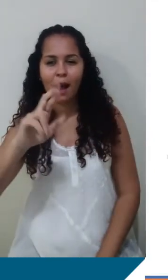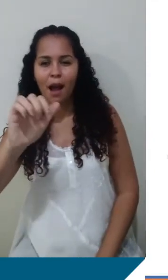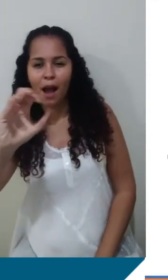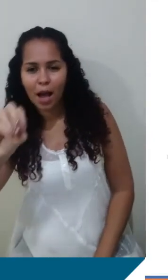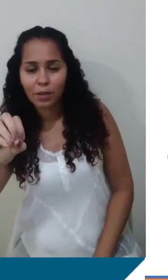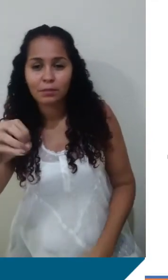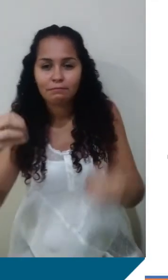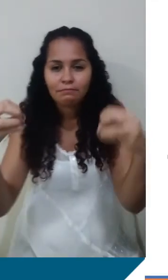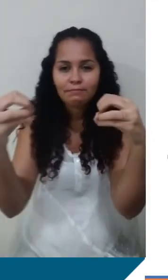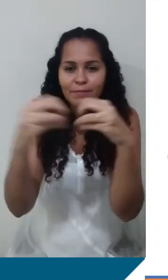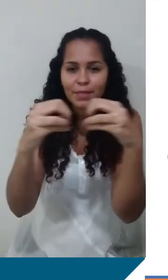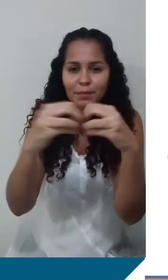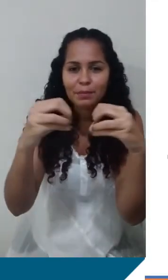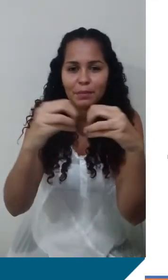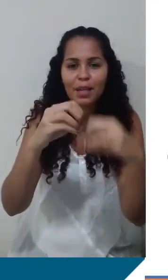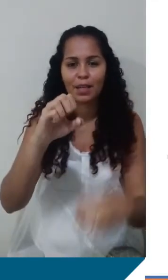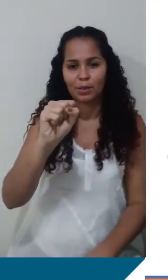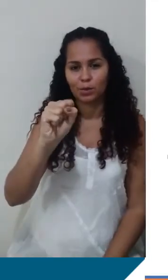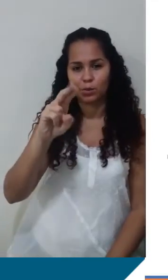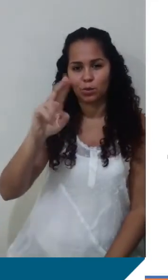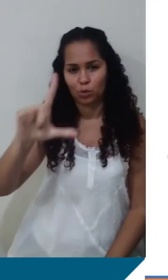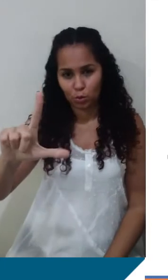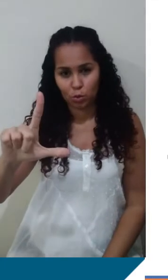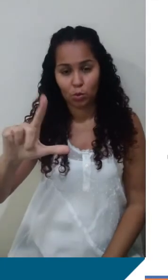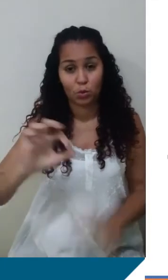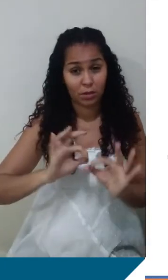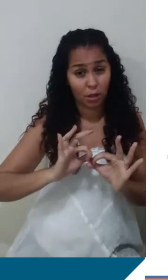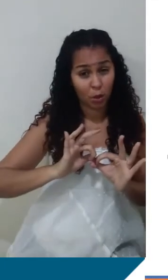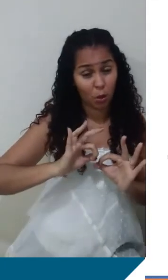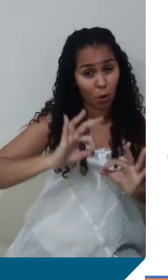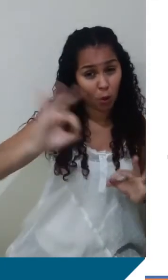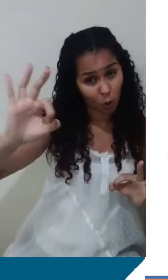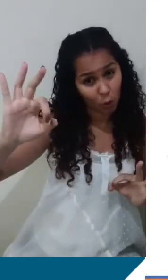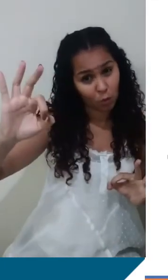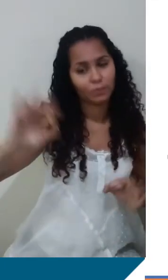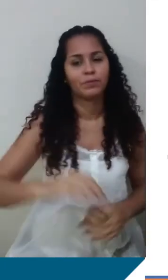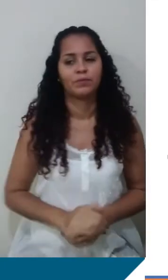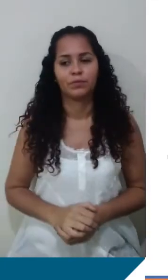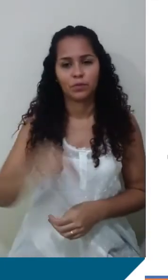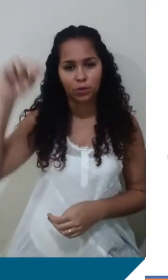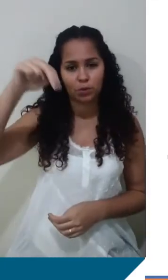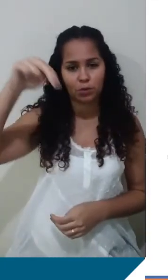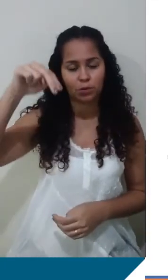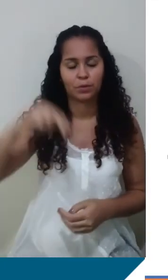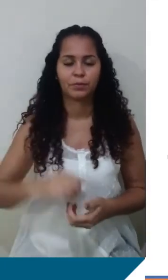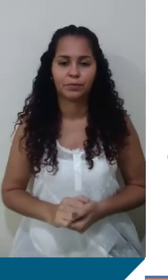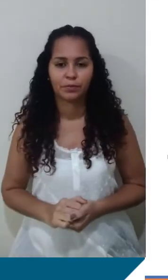Do Hemisfério Sul e mais distantes da incidência deles, ó. Do Norte. A incidência, perdão. A